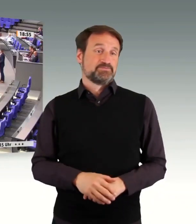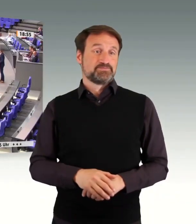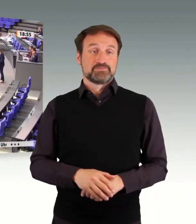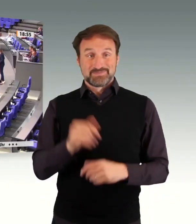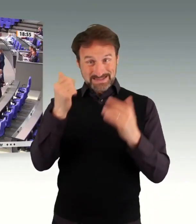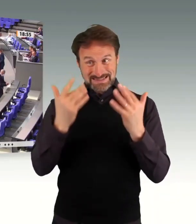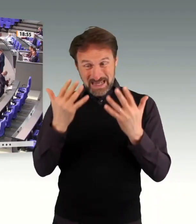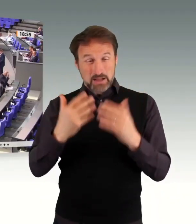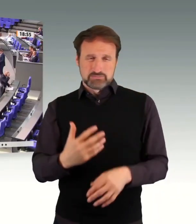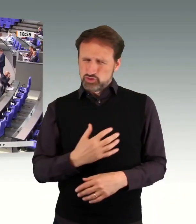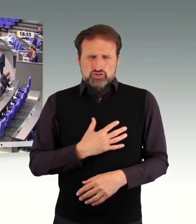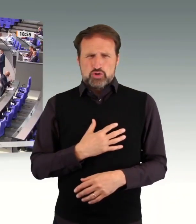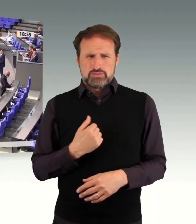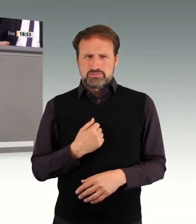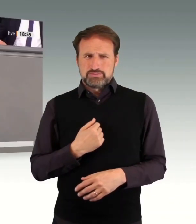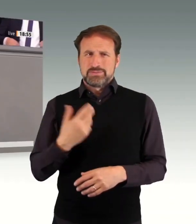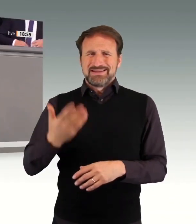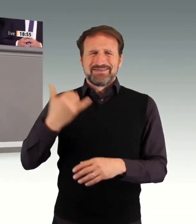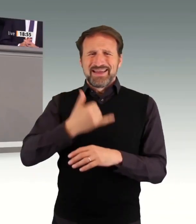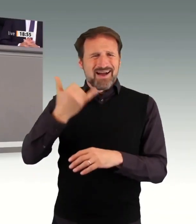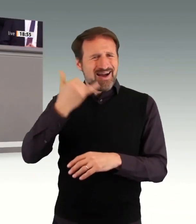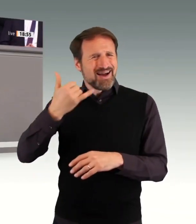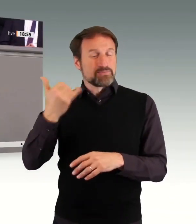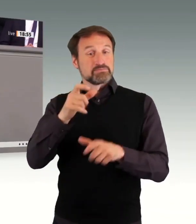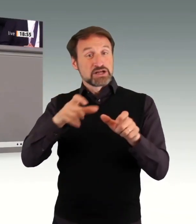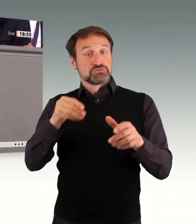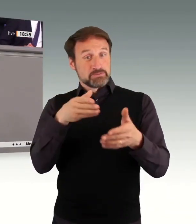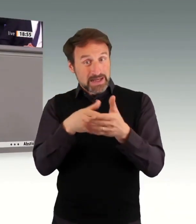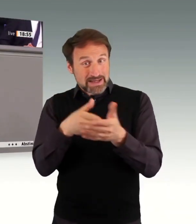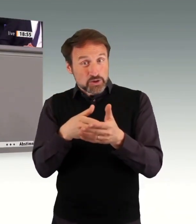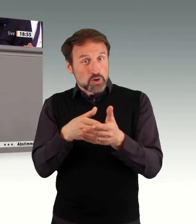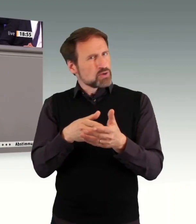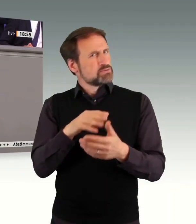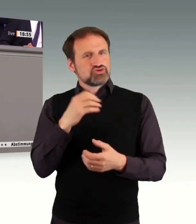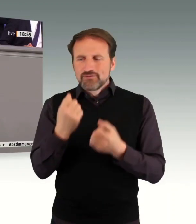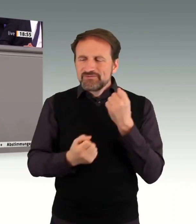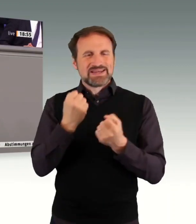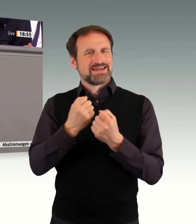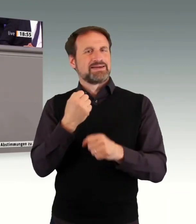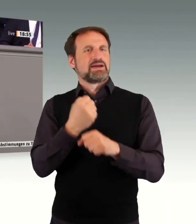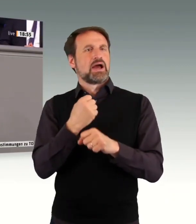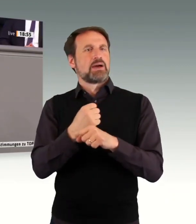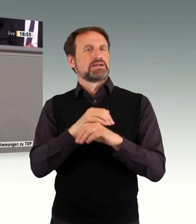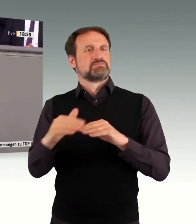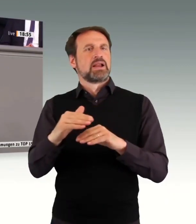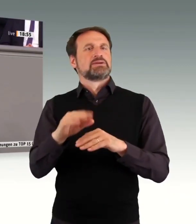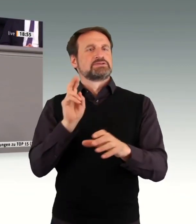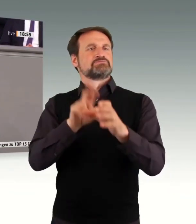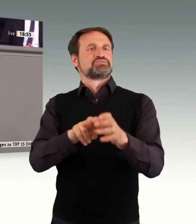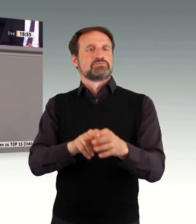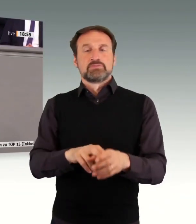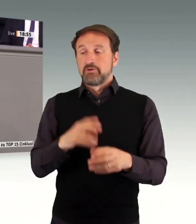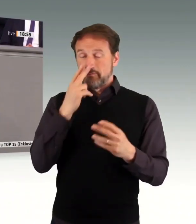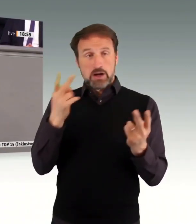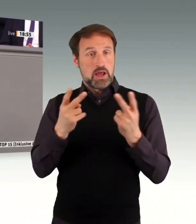Das darf sich nicht wiederholen. Und zugleich müssen wir natürlich zukünftig andere und bessere Anreize setzen, wenn es um die Integration von behinderten Menschen in den